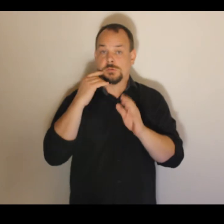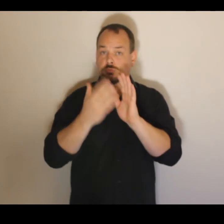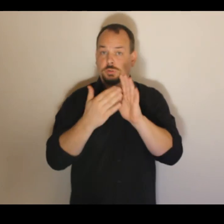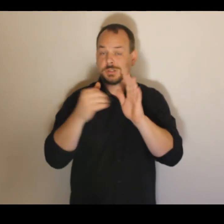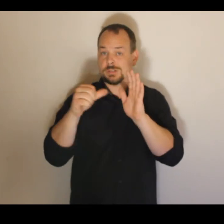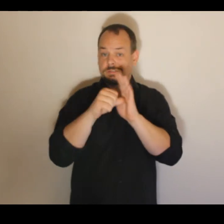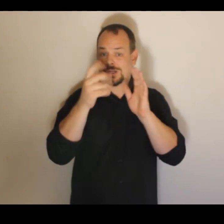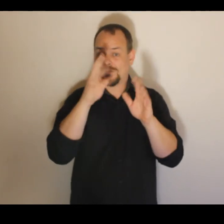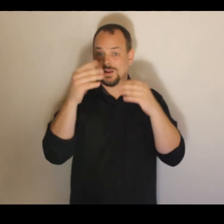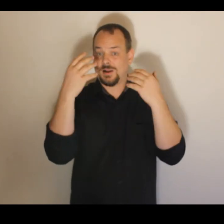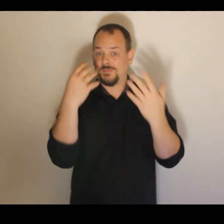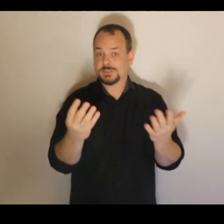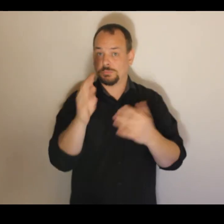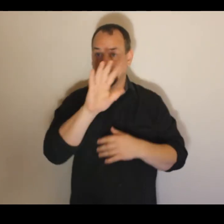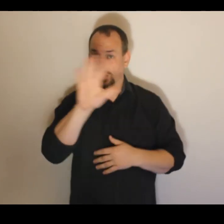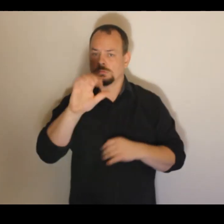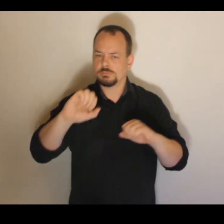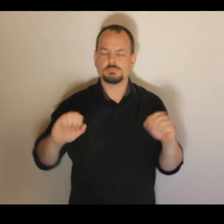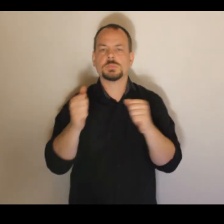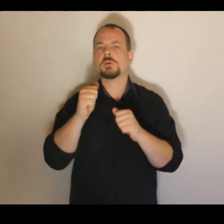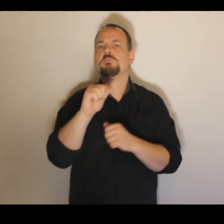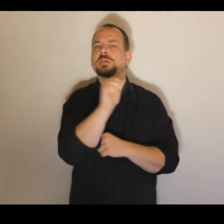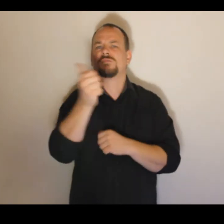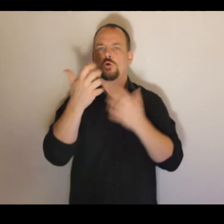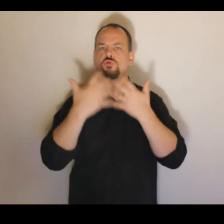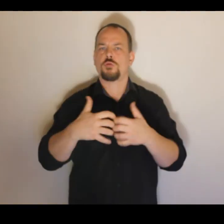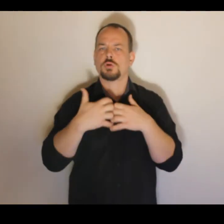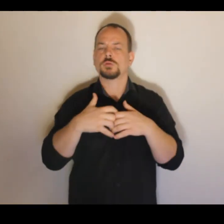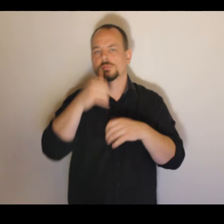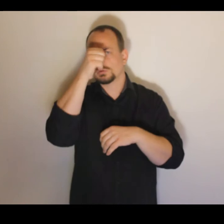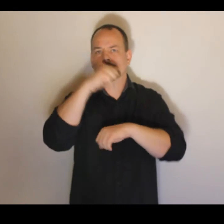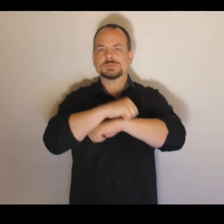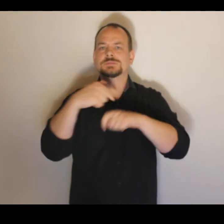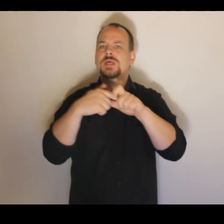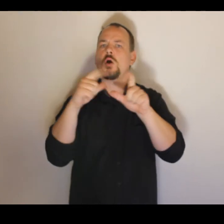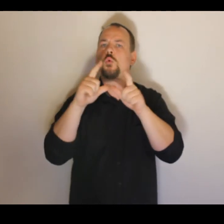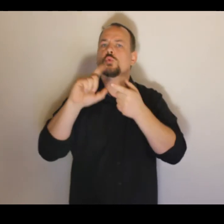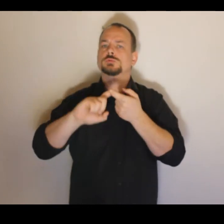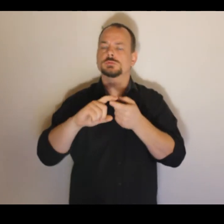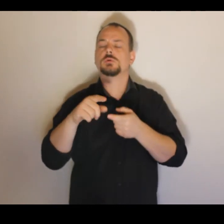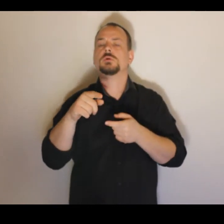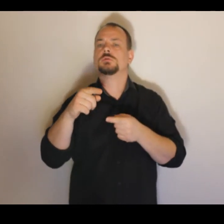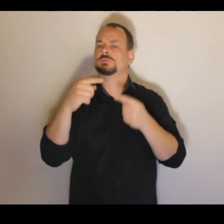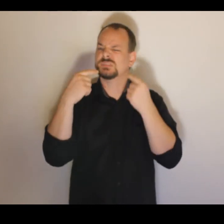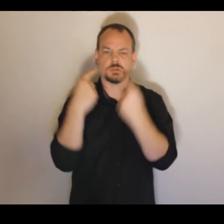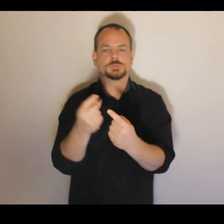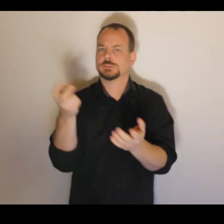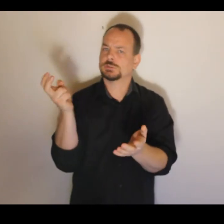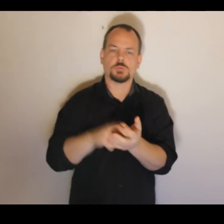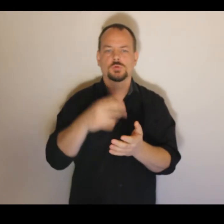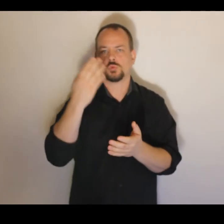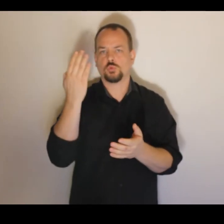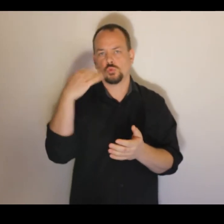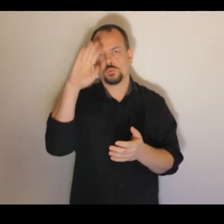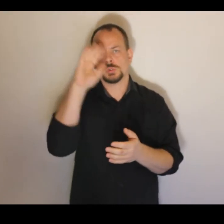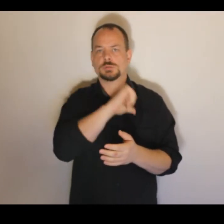vzniká první chirurgický a robotický systém Zeus, který je plně autonomní při své činnosti a byl